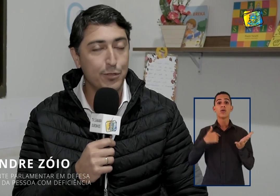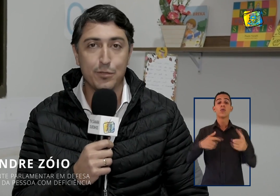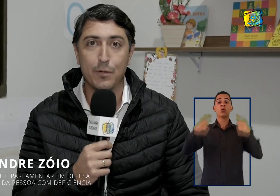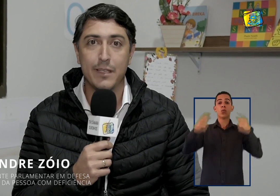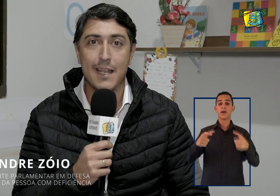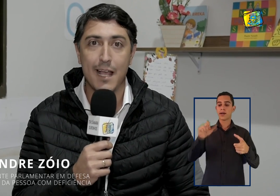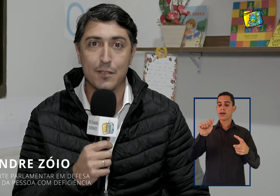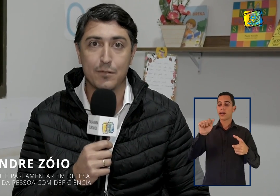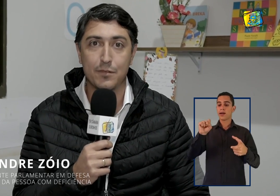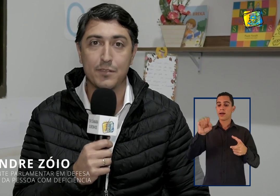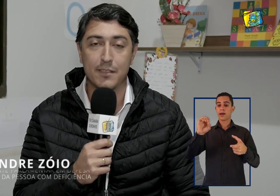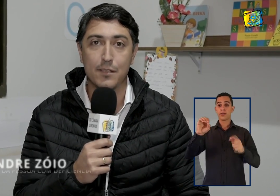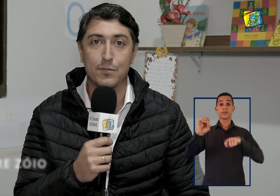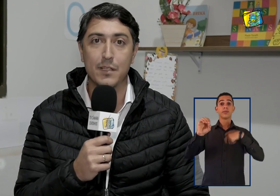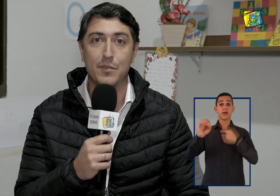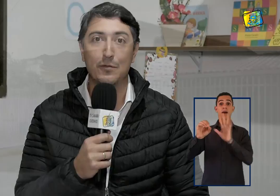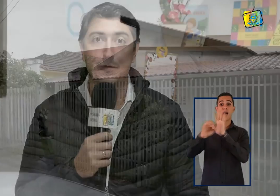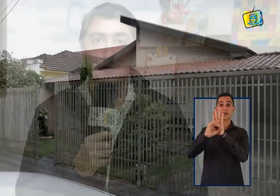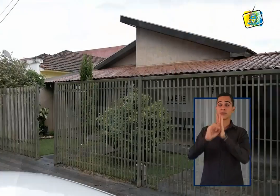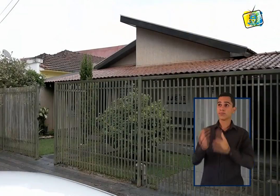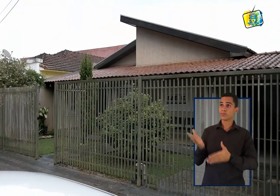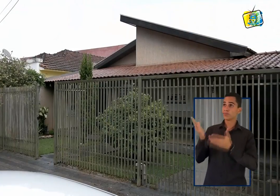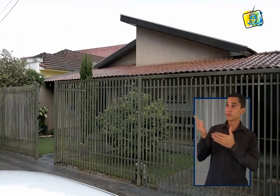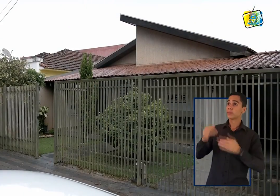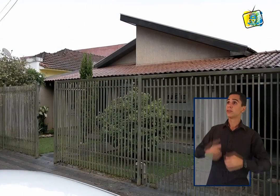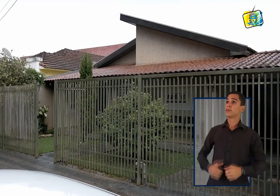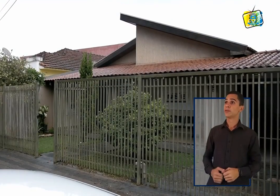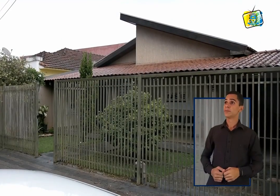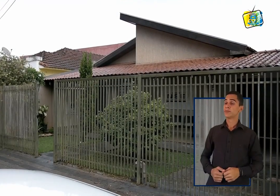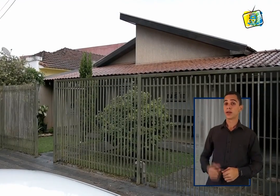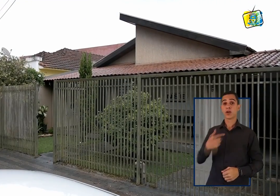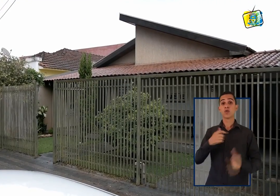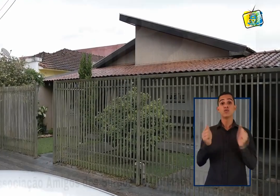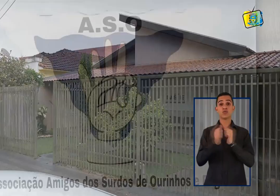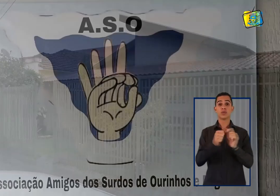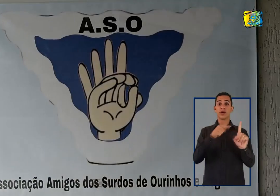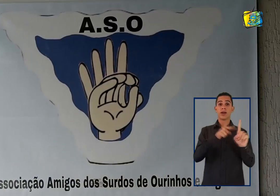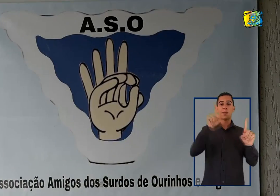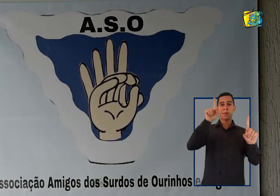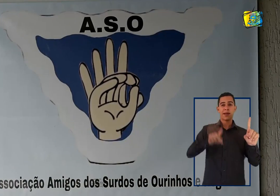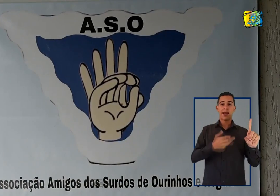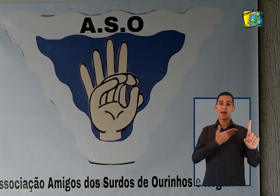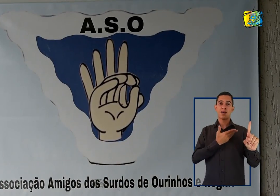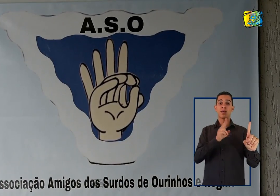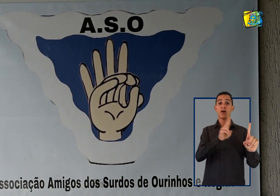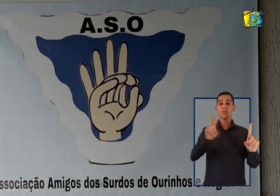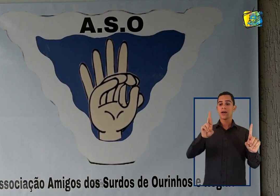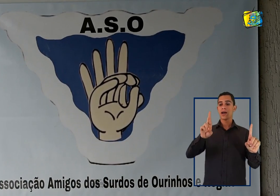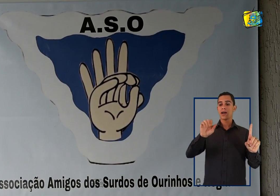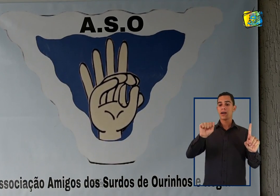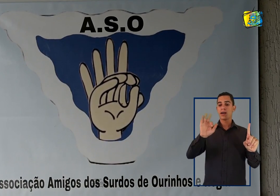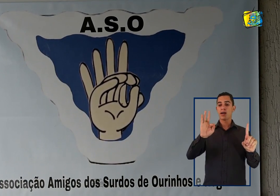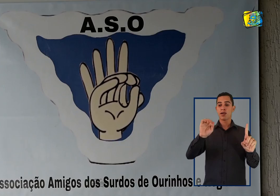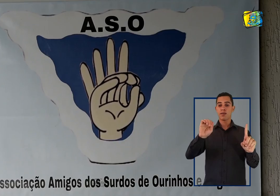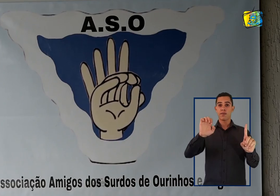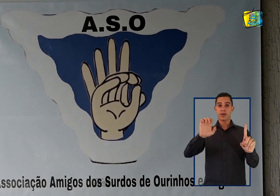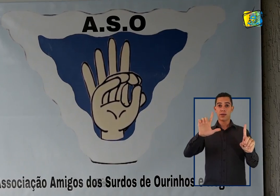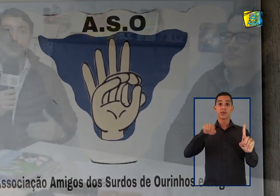hoje eu estou aqui na ASUS, na Associação dos Amigos Surdos de Ourinhos de Região, com o meu amigo presidente Rafael e todos